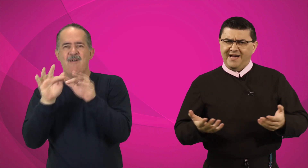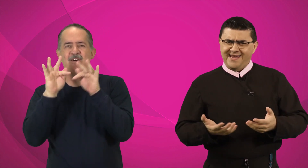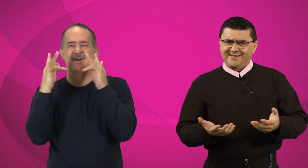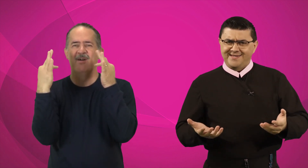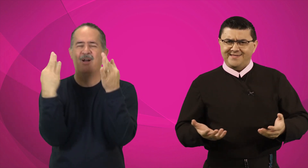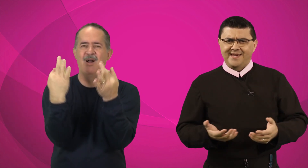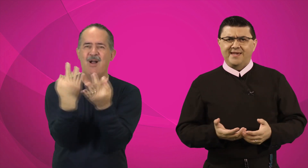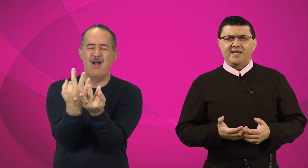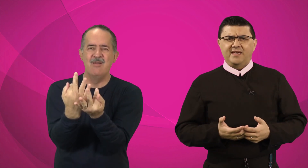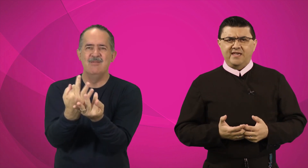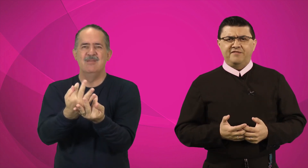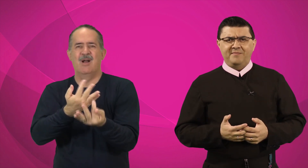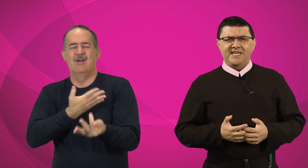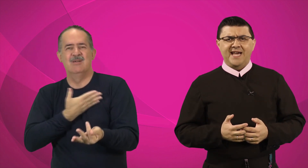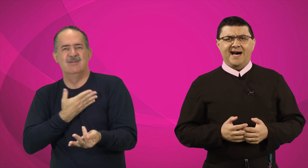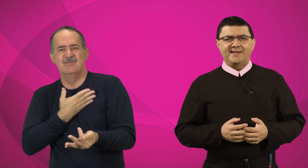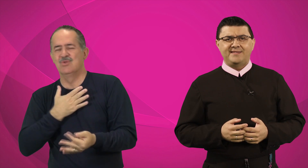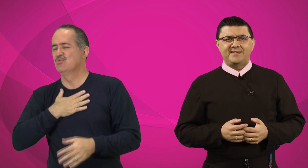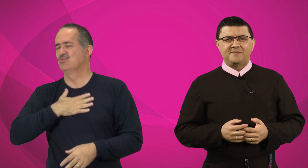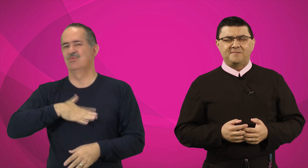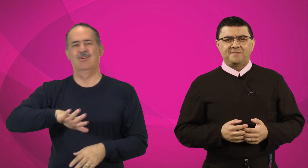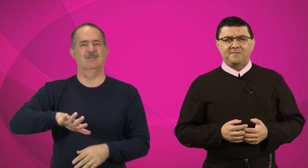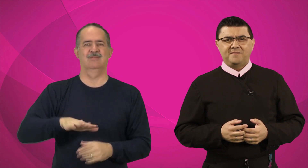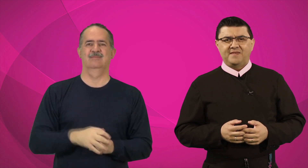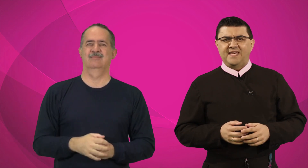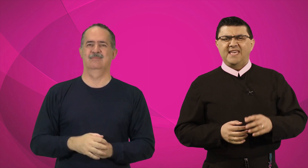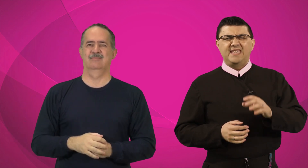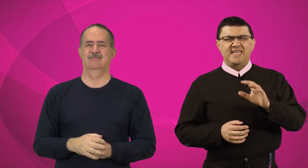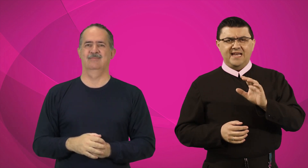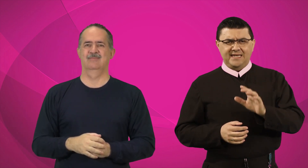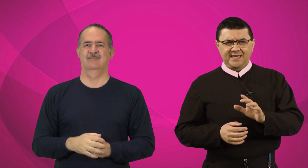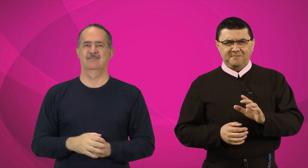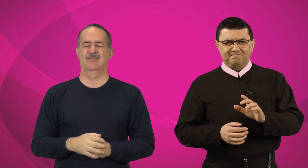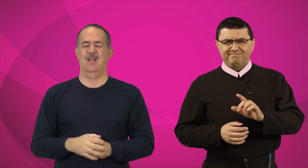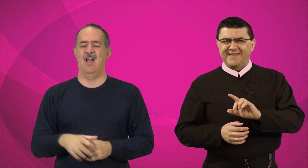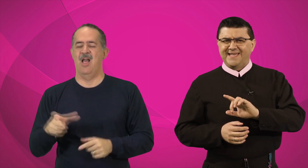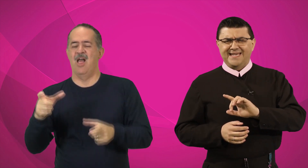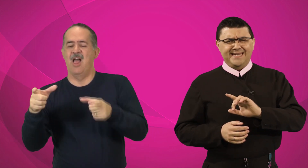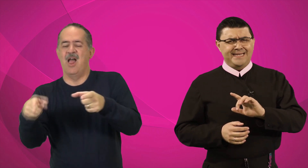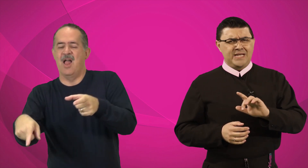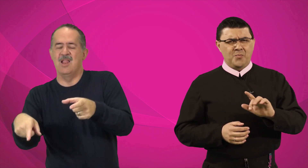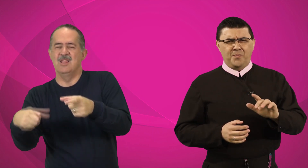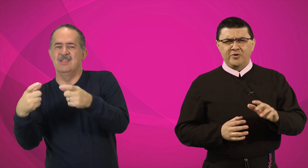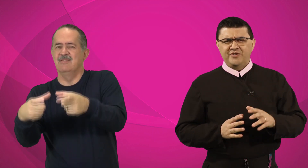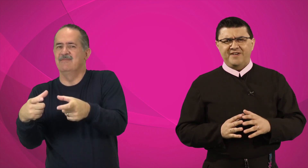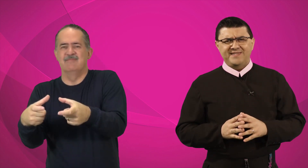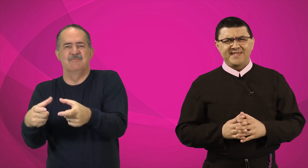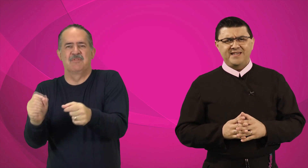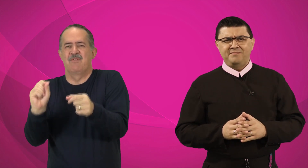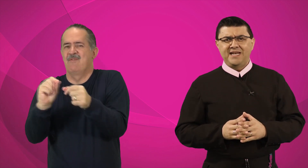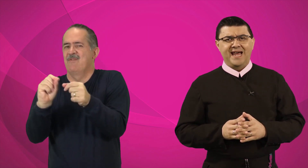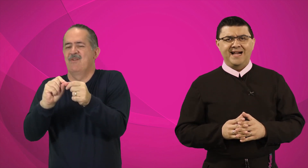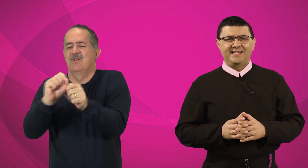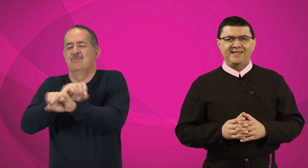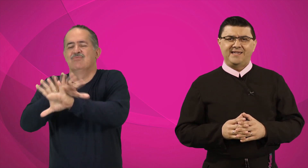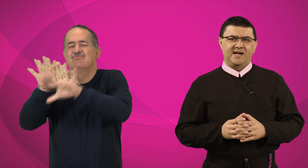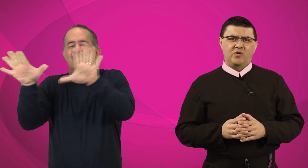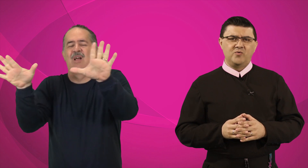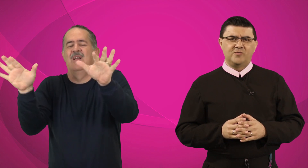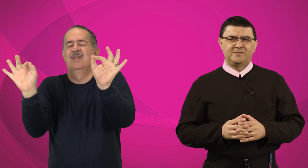parentes e familiares. E ali, não pôde fazer milagre algum.